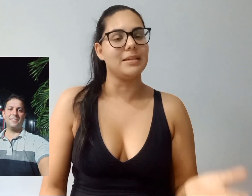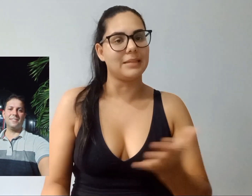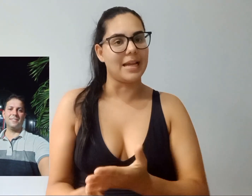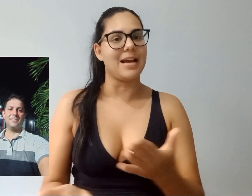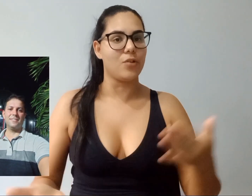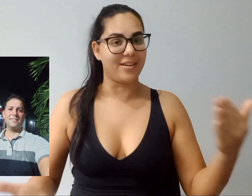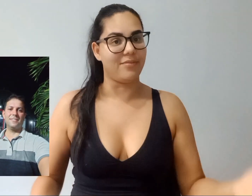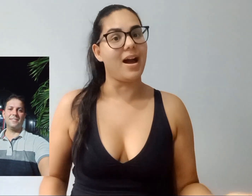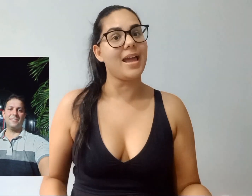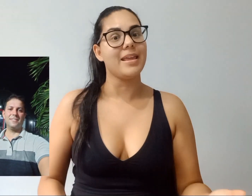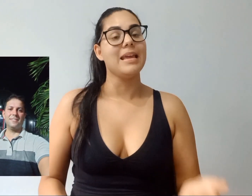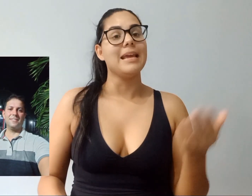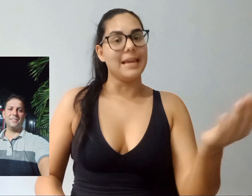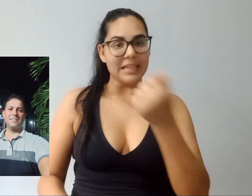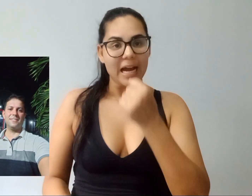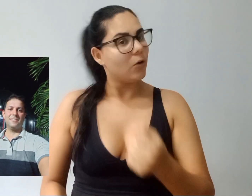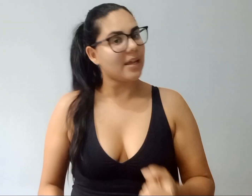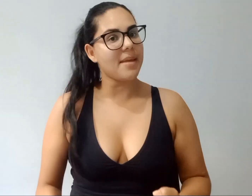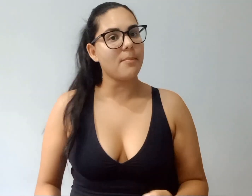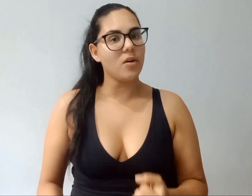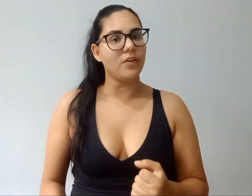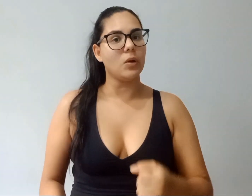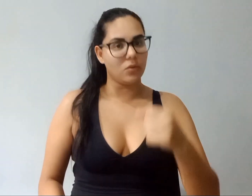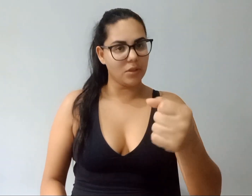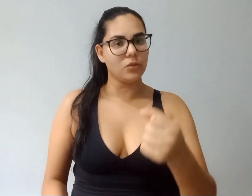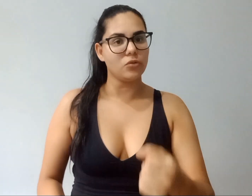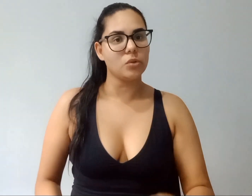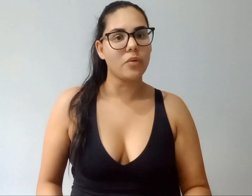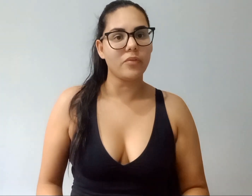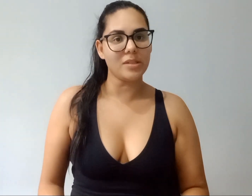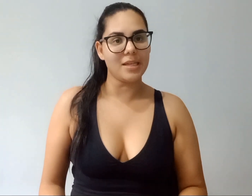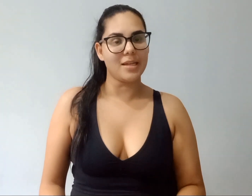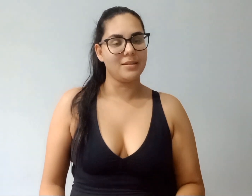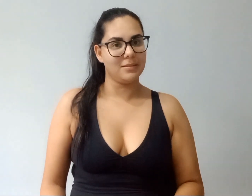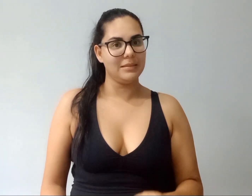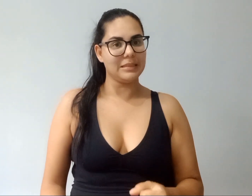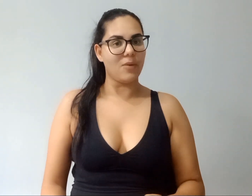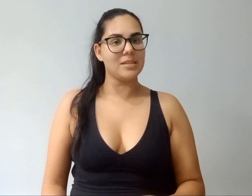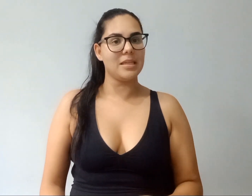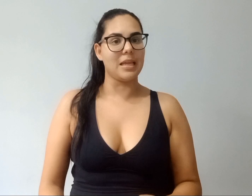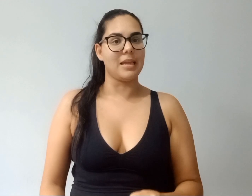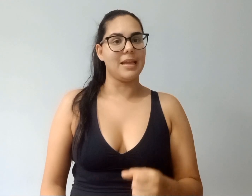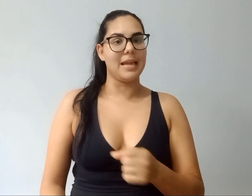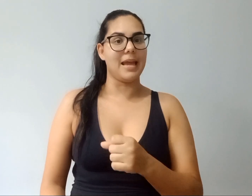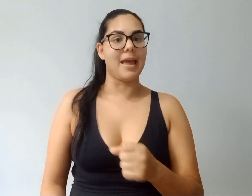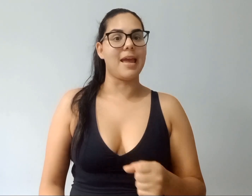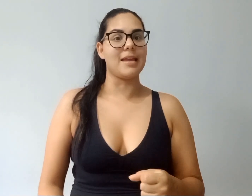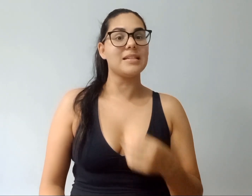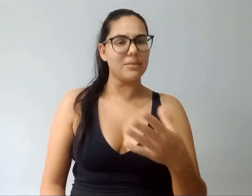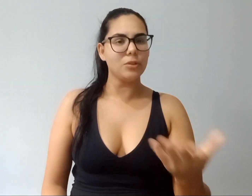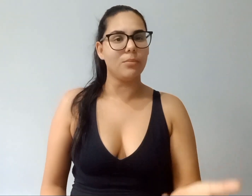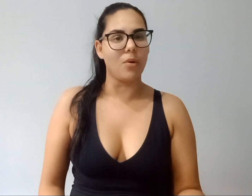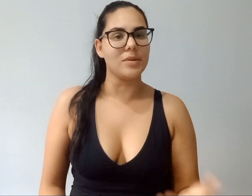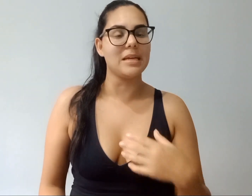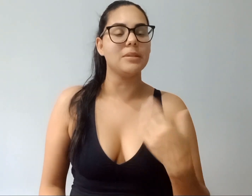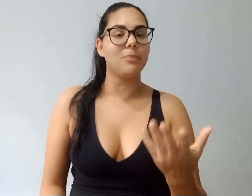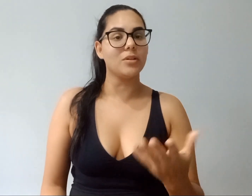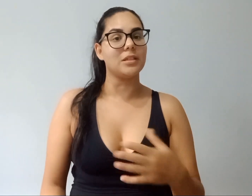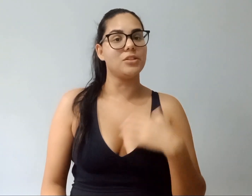entrar e agora vai, ele agarrou na minha mão e falou, eu estou junto com você. Então, assim, isso é muito bom, isso é muito importante,